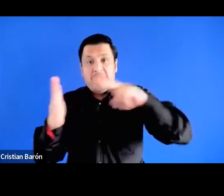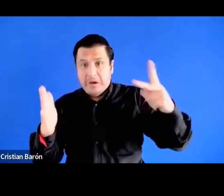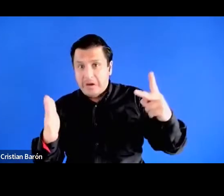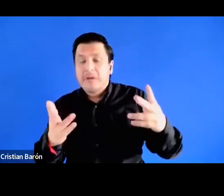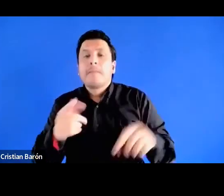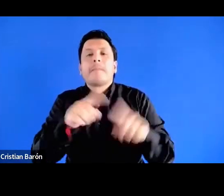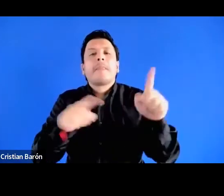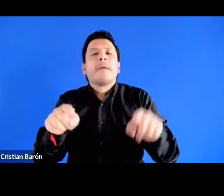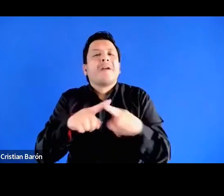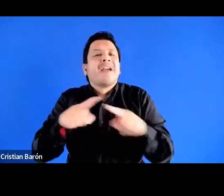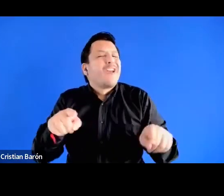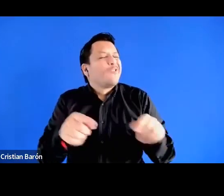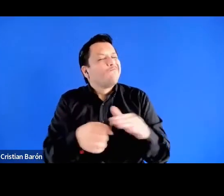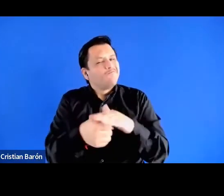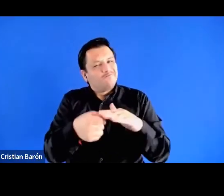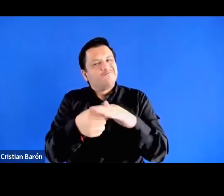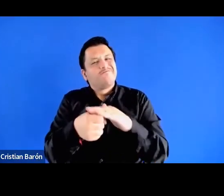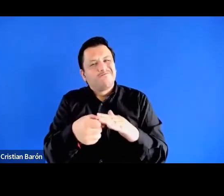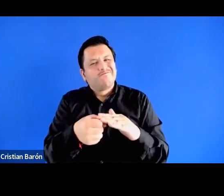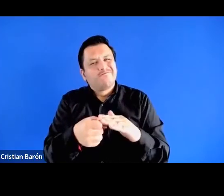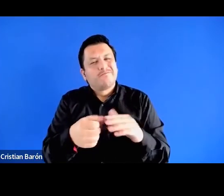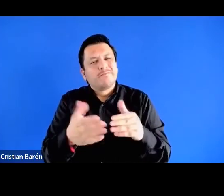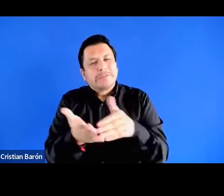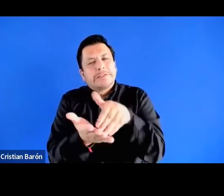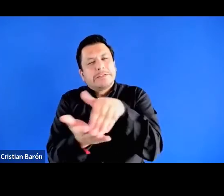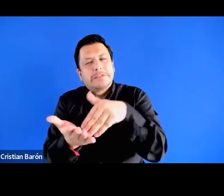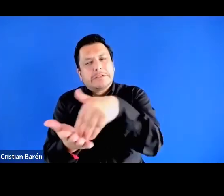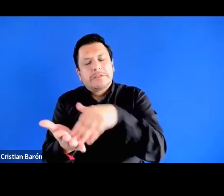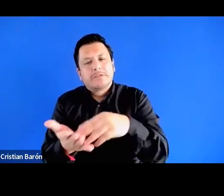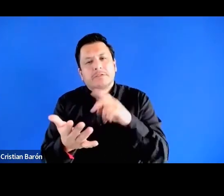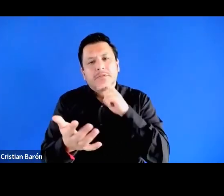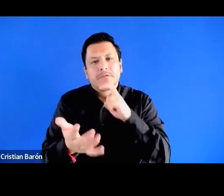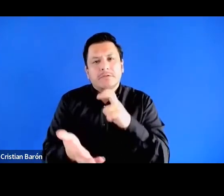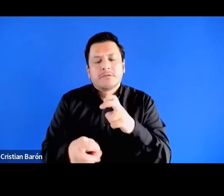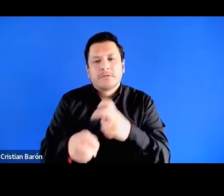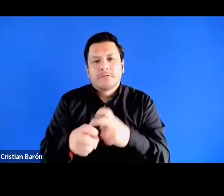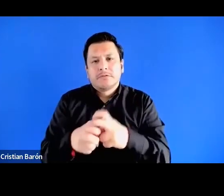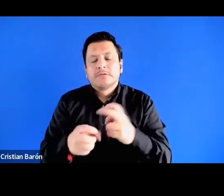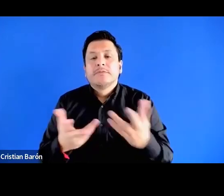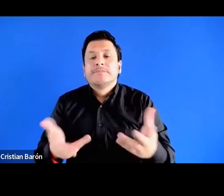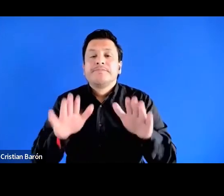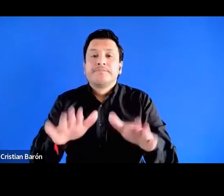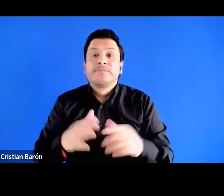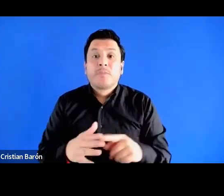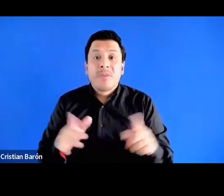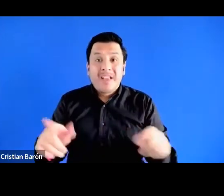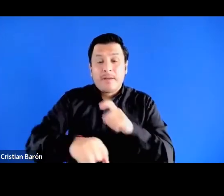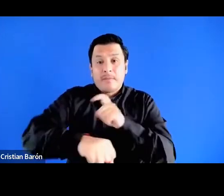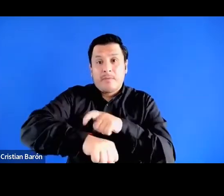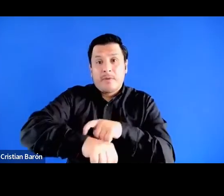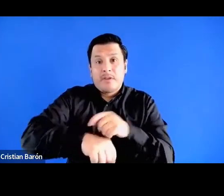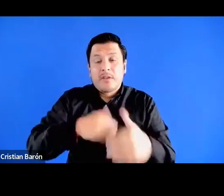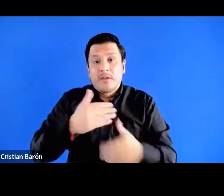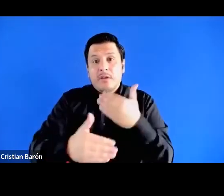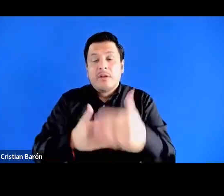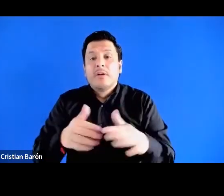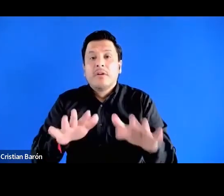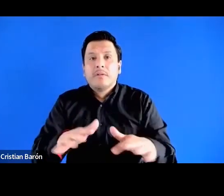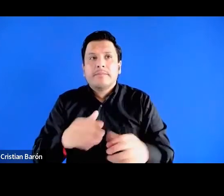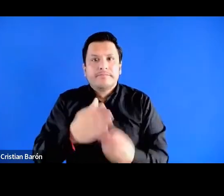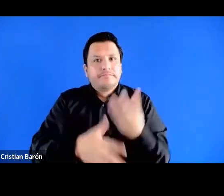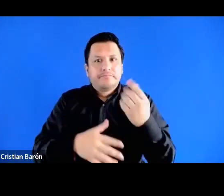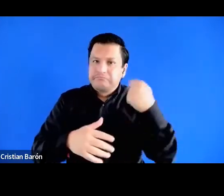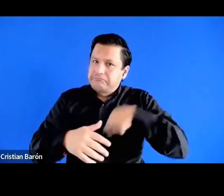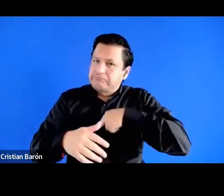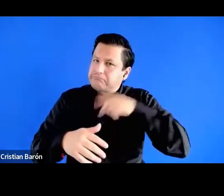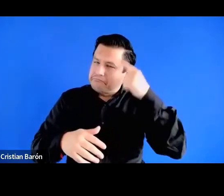condiciones precarias también ¿no? y la digamos este momento es que creemos